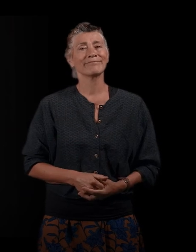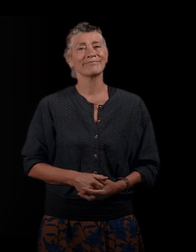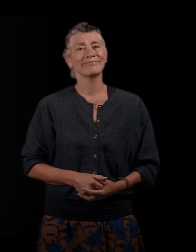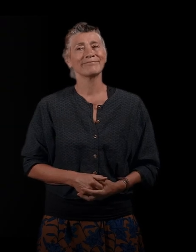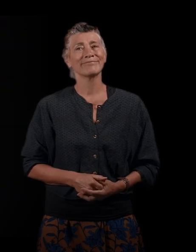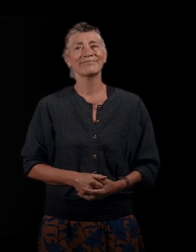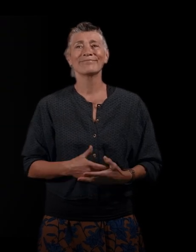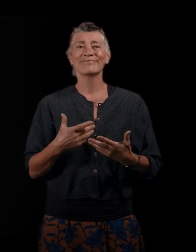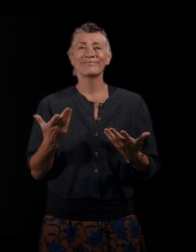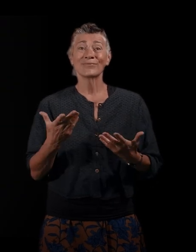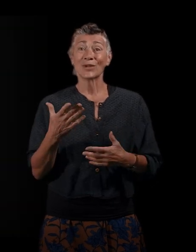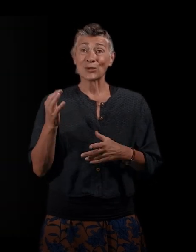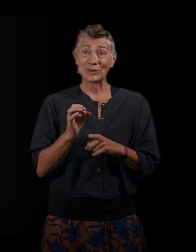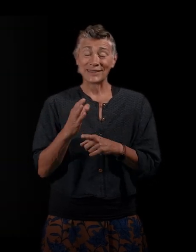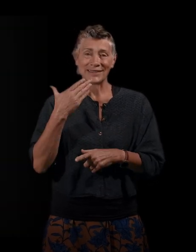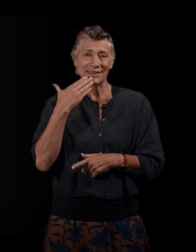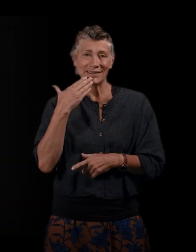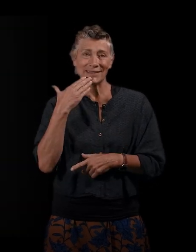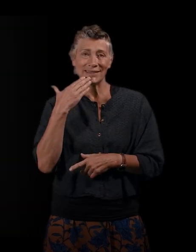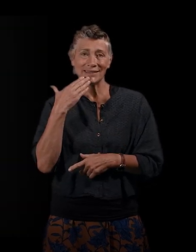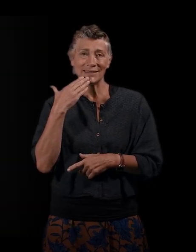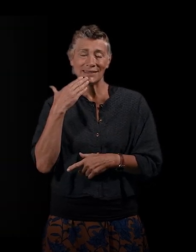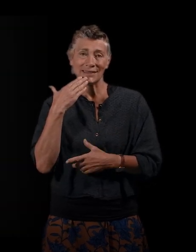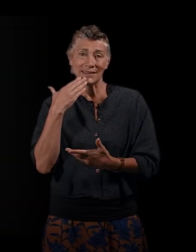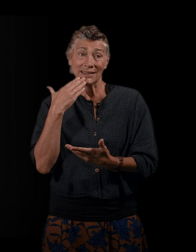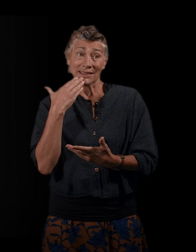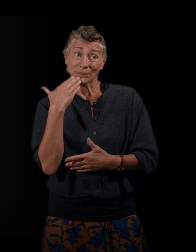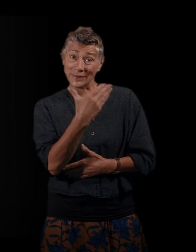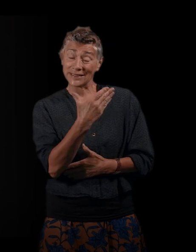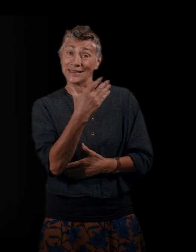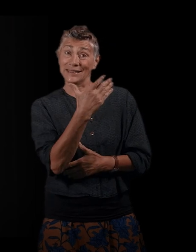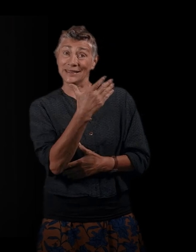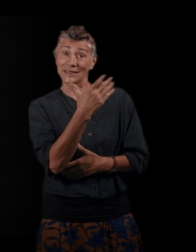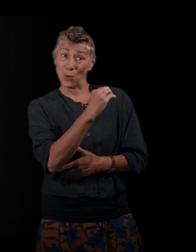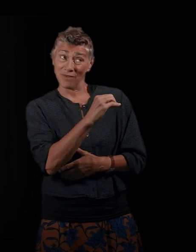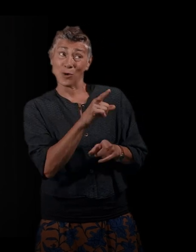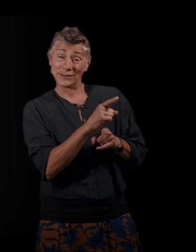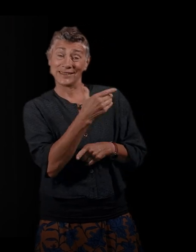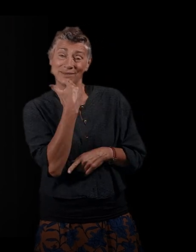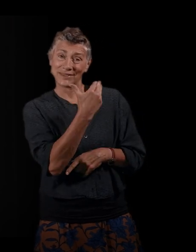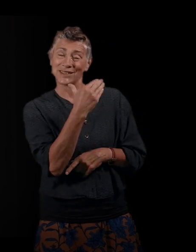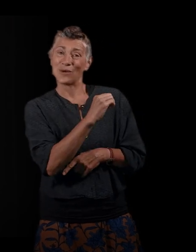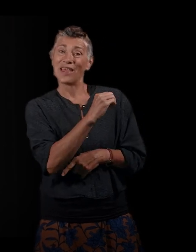Je voulais vous ressortir le compliment, parce que je pense vraiment que les deux livres